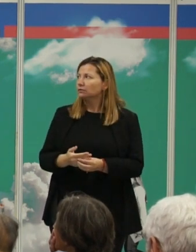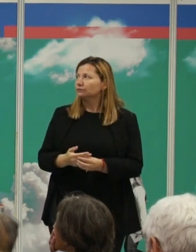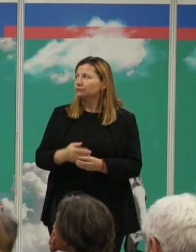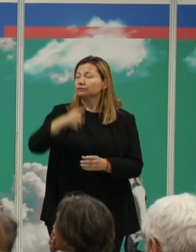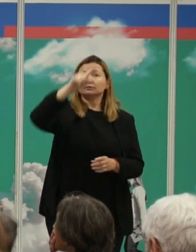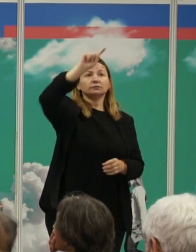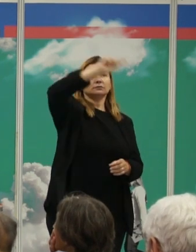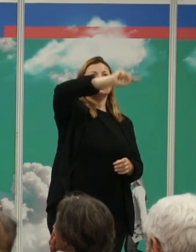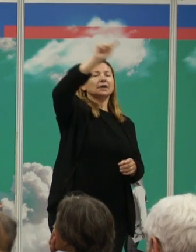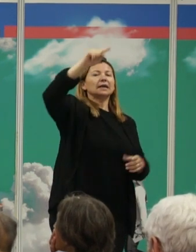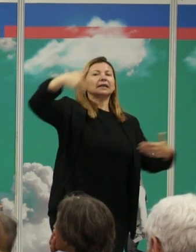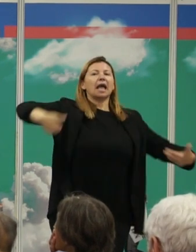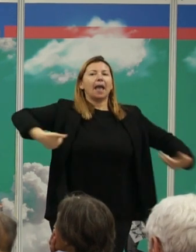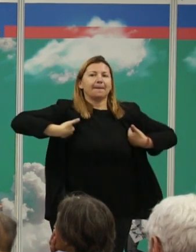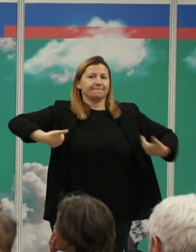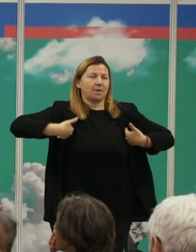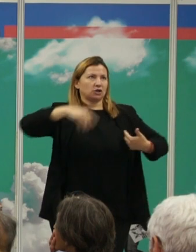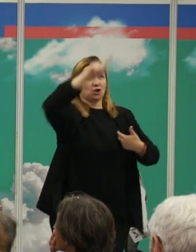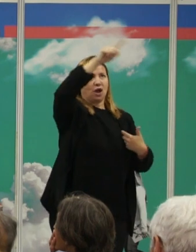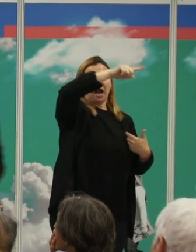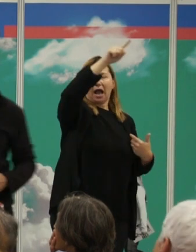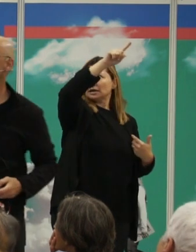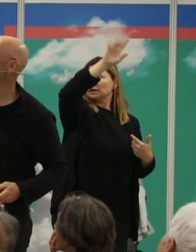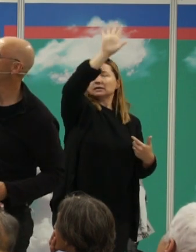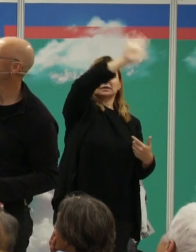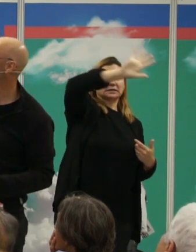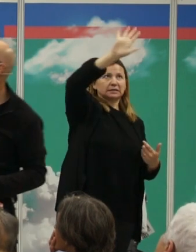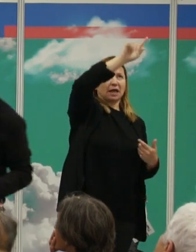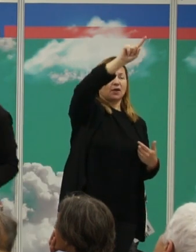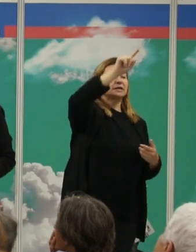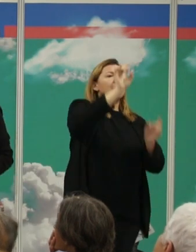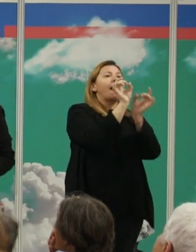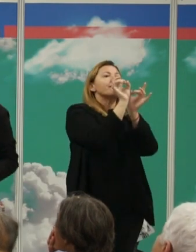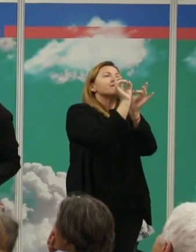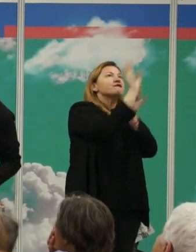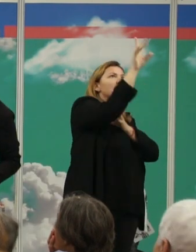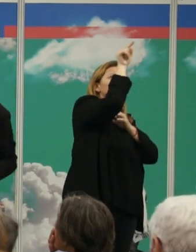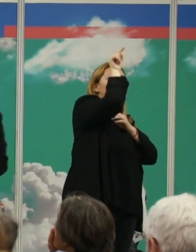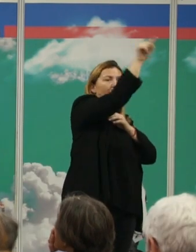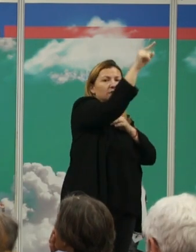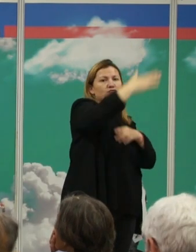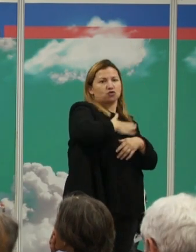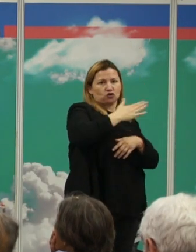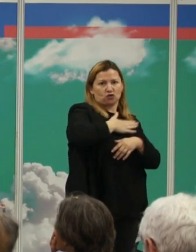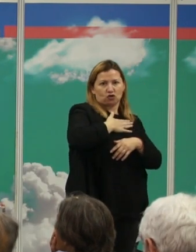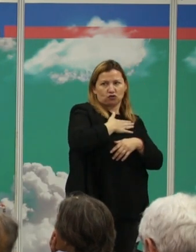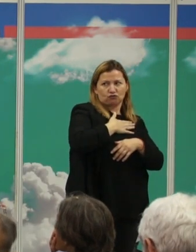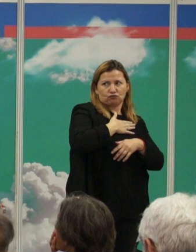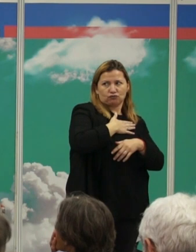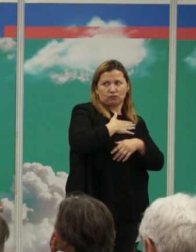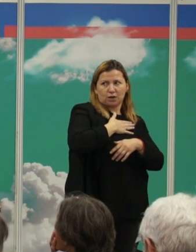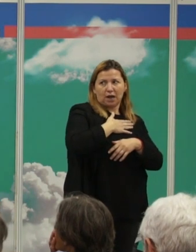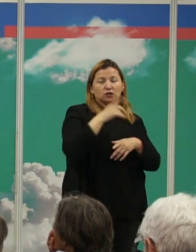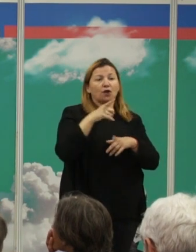es nuestra posición en el árbol filogenético esa esa flechilla le dais ¿vale? entonces tenemos señal